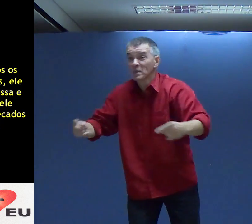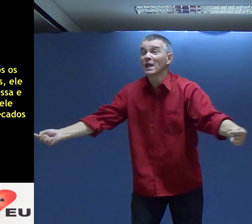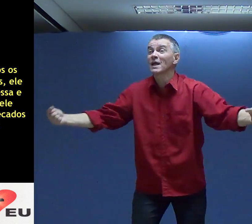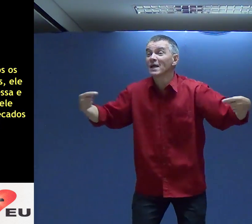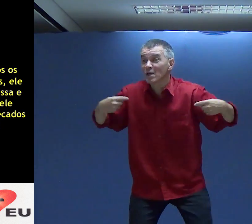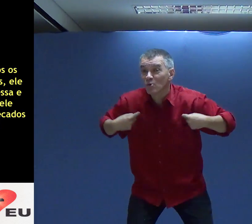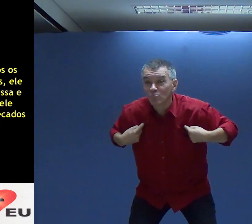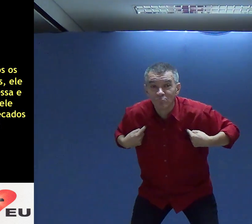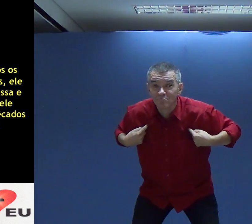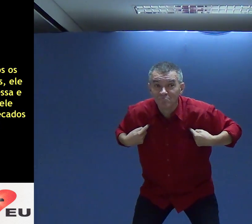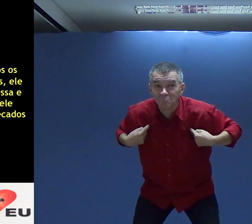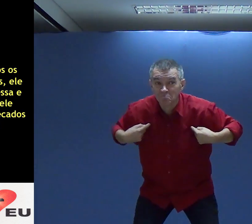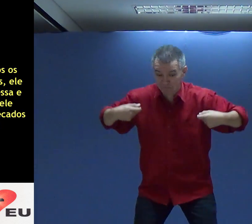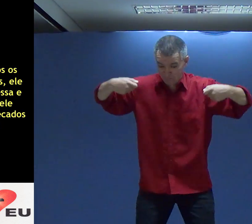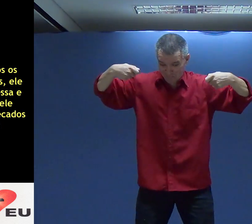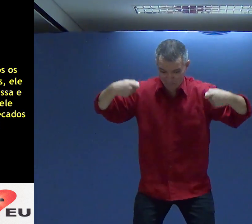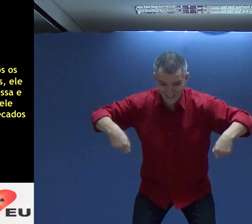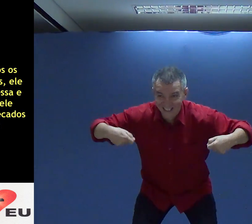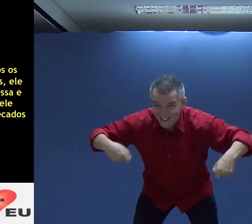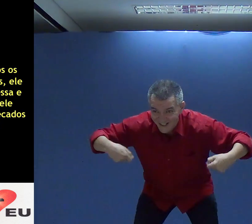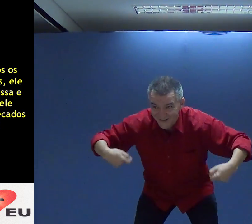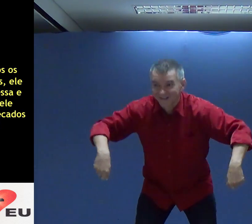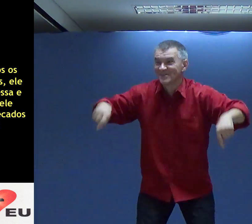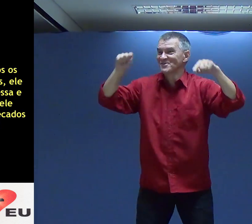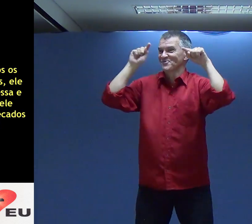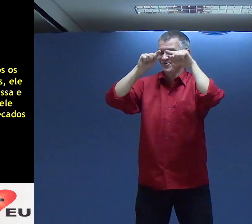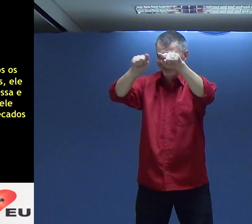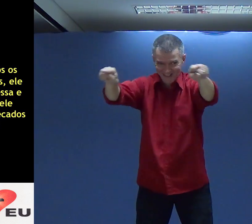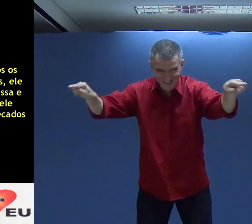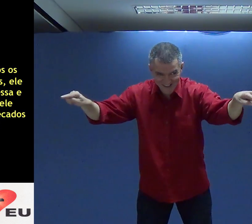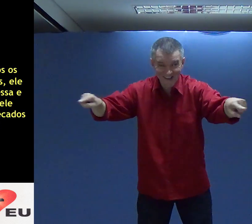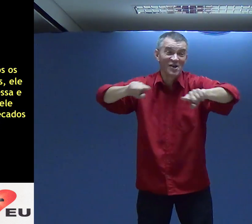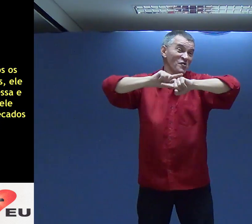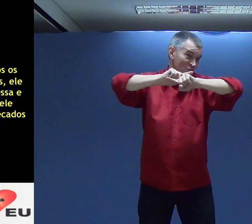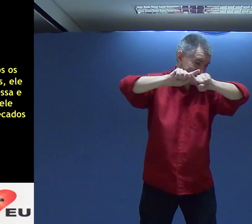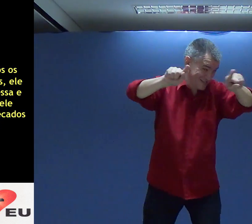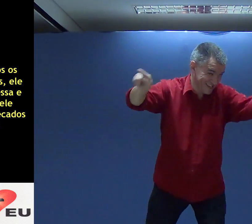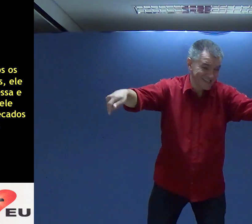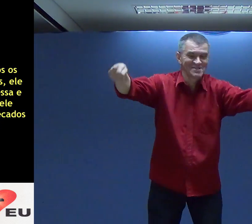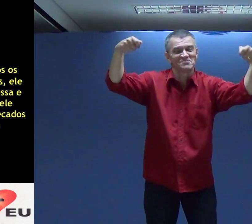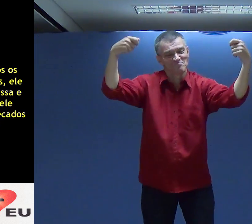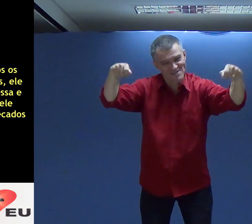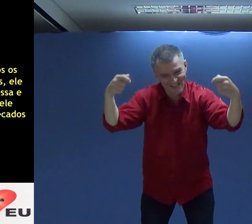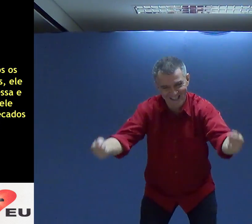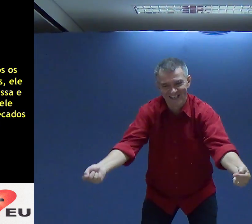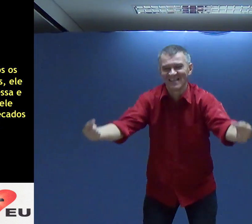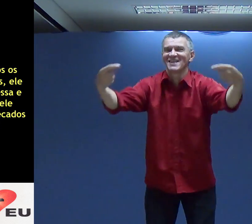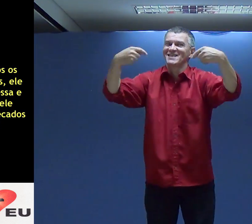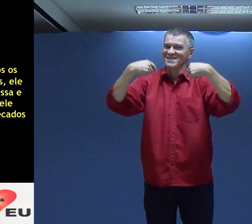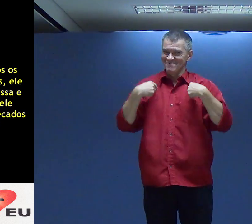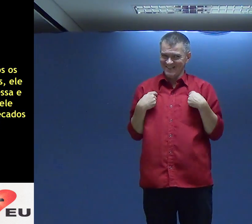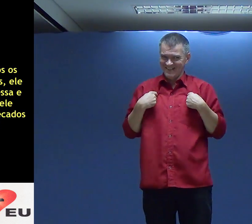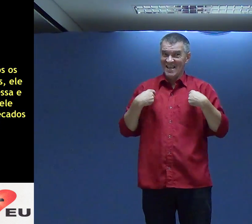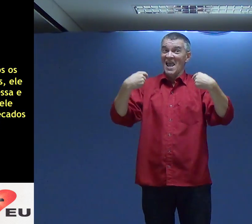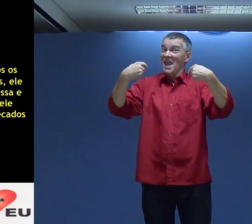Eu Preciso De Você E Você Precisa De Eu